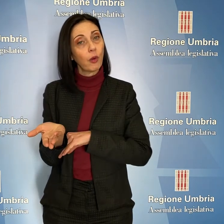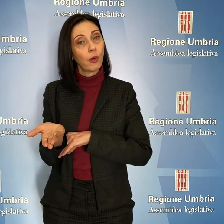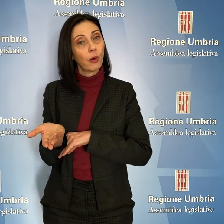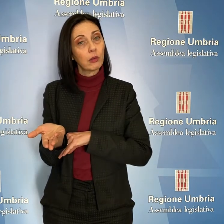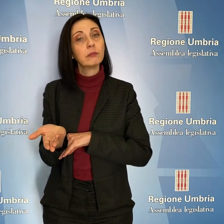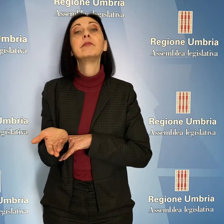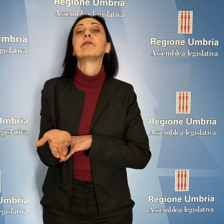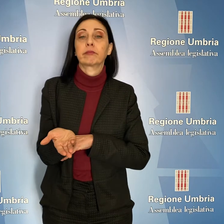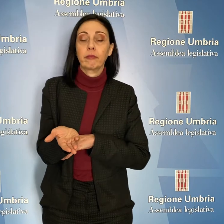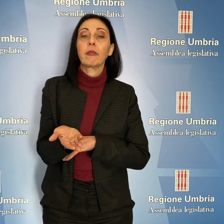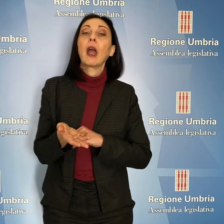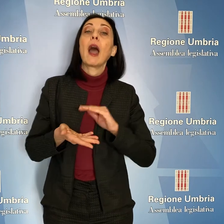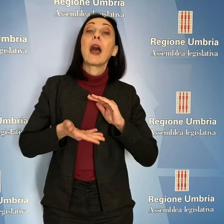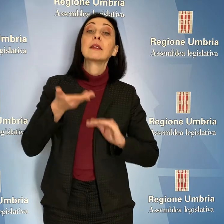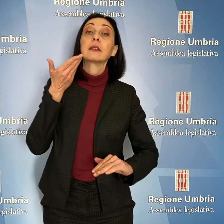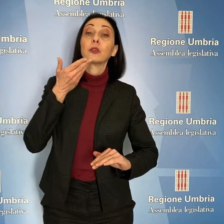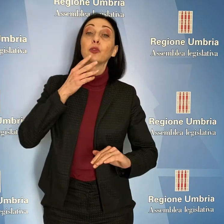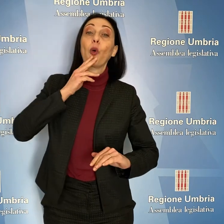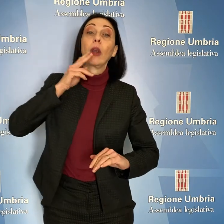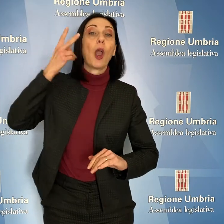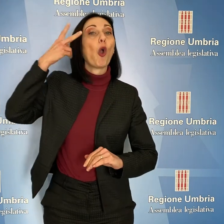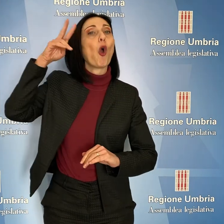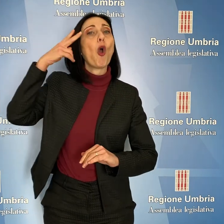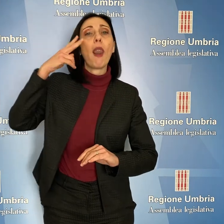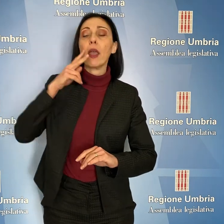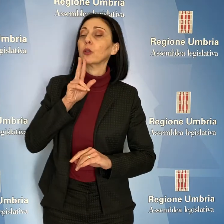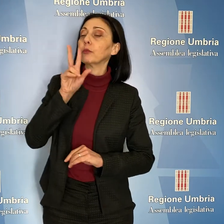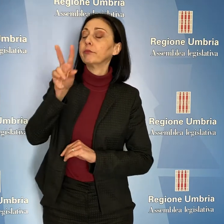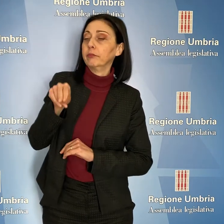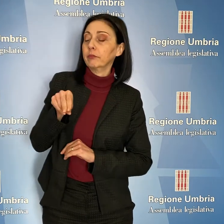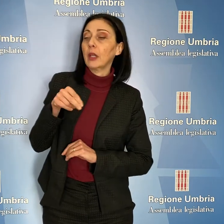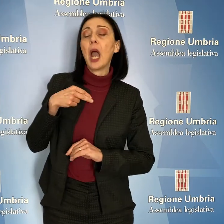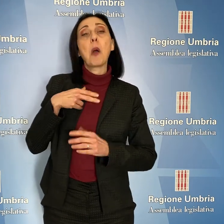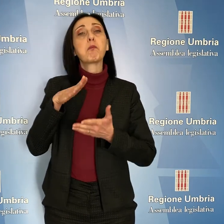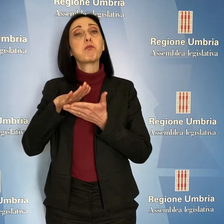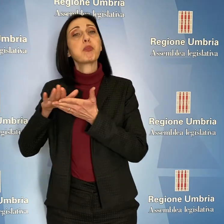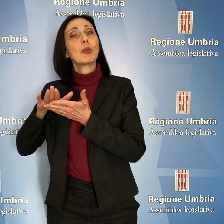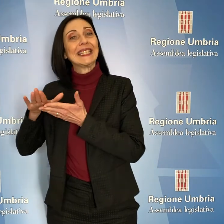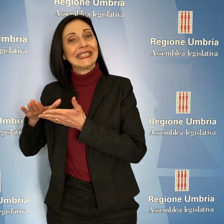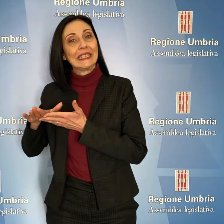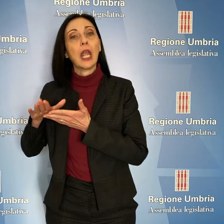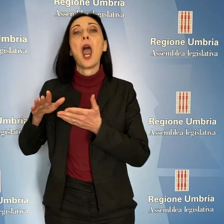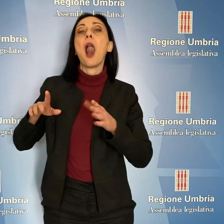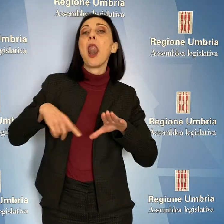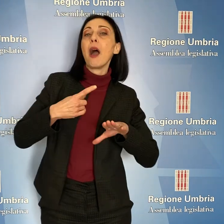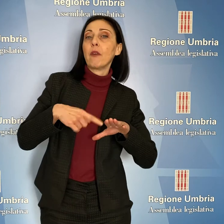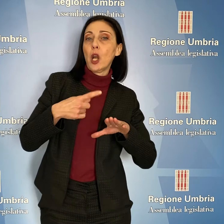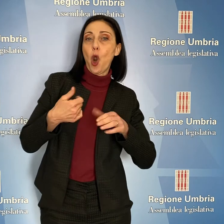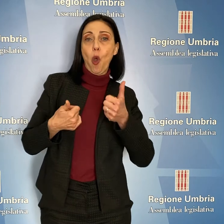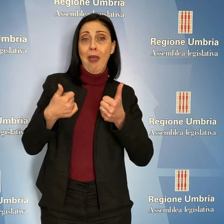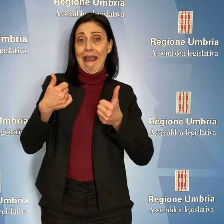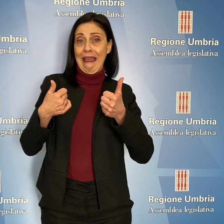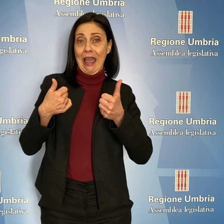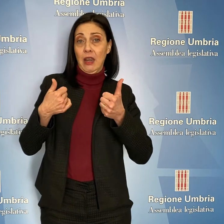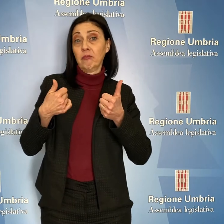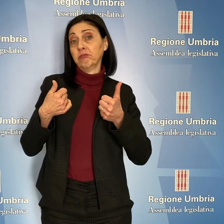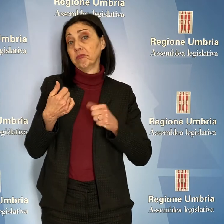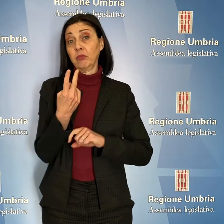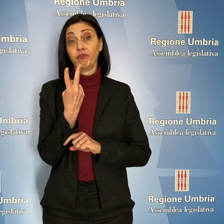'interrogazione, l'assessore Luca Coletto ha sottolineato che pulizia e Lavanolo rappresentano due gare diverse. Nel primo caso